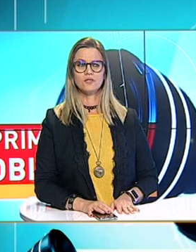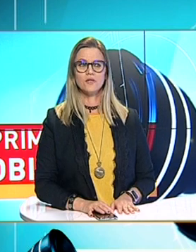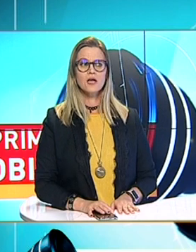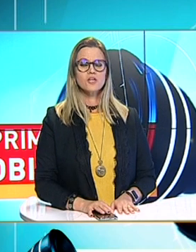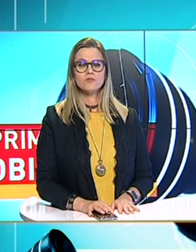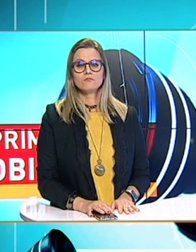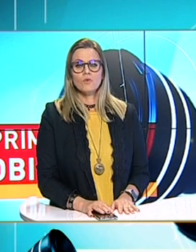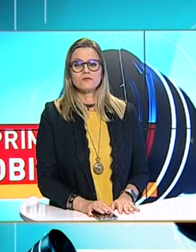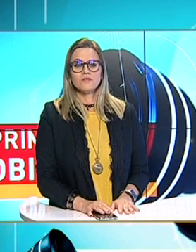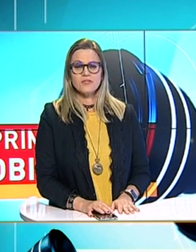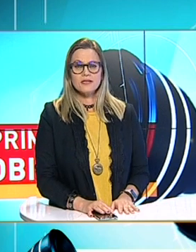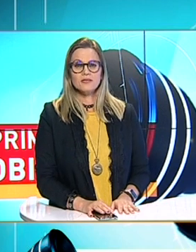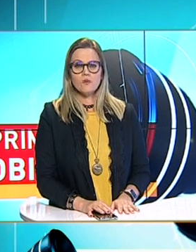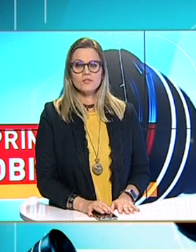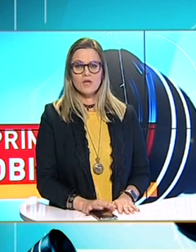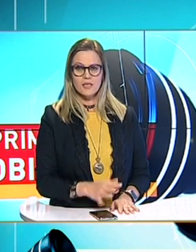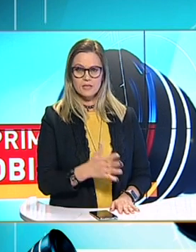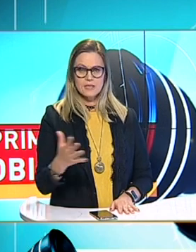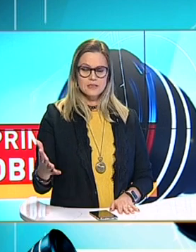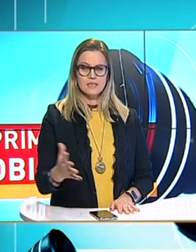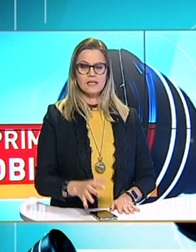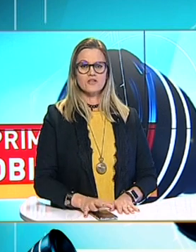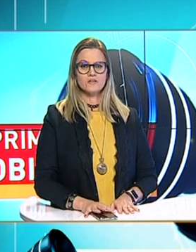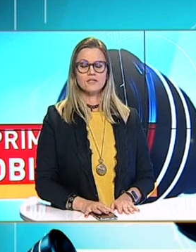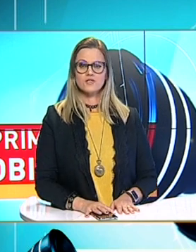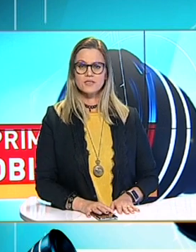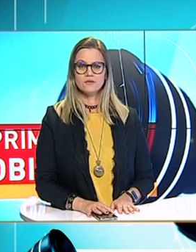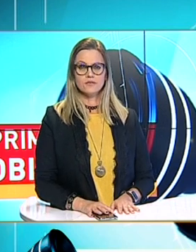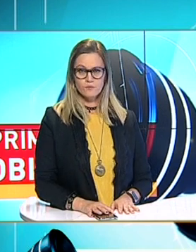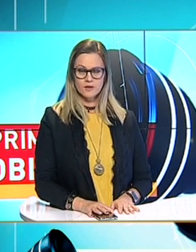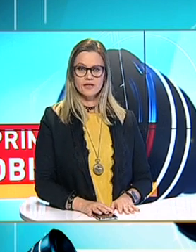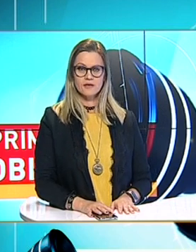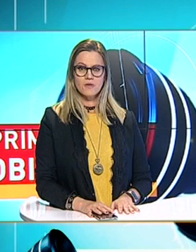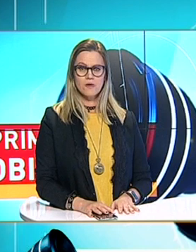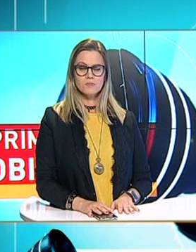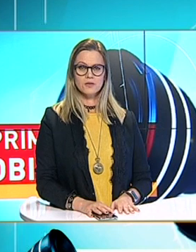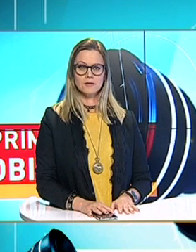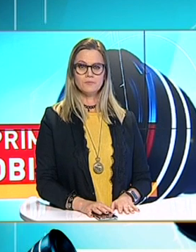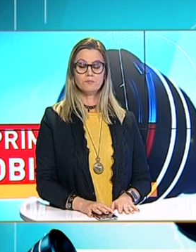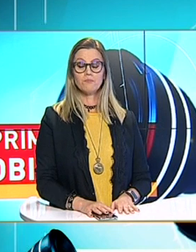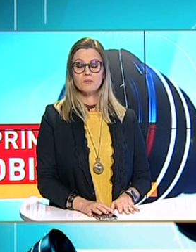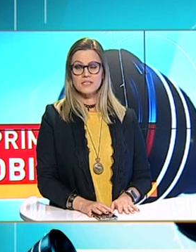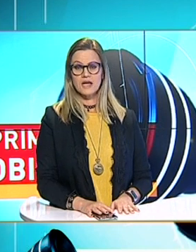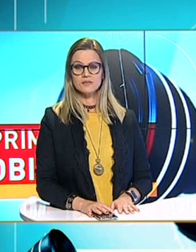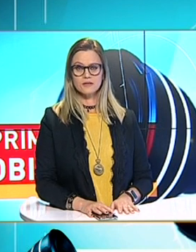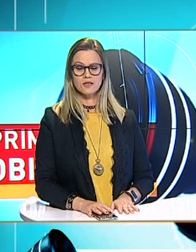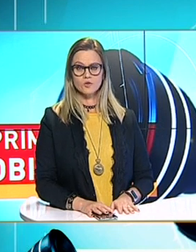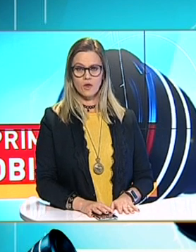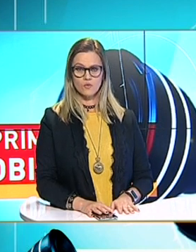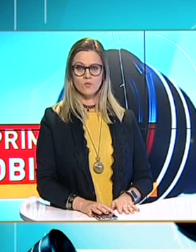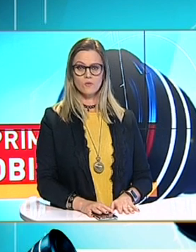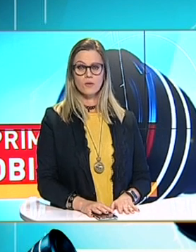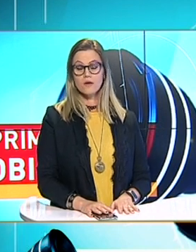foarte multe ori Și în mod firesc în momentul în care S-a deglașat toată această nebunie Am păstrat